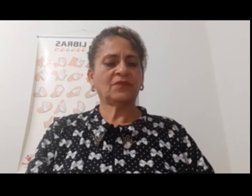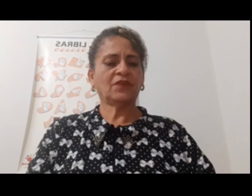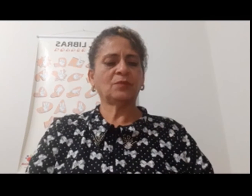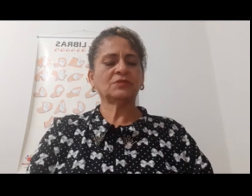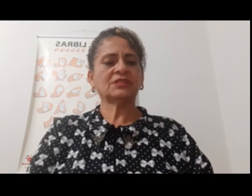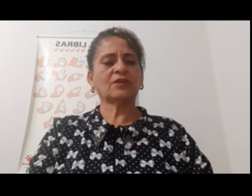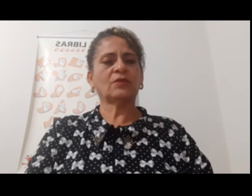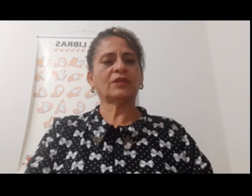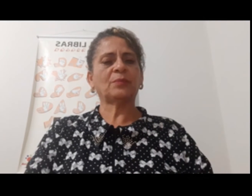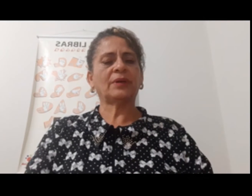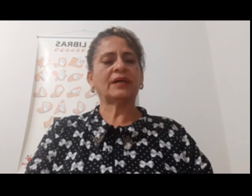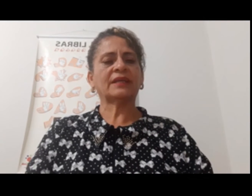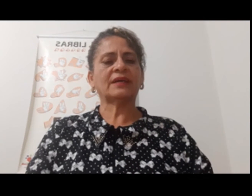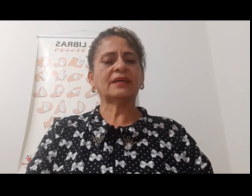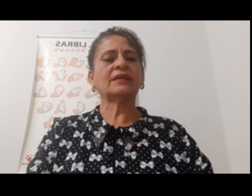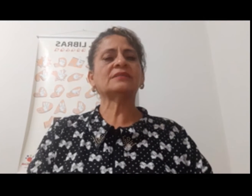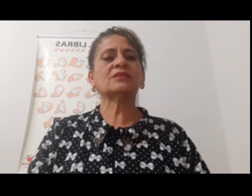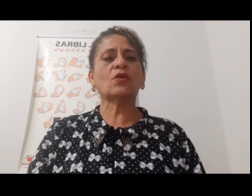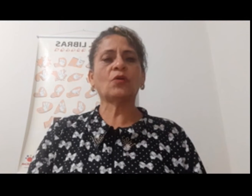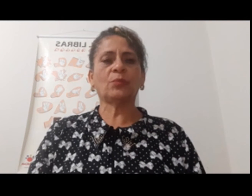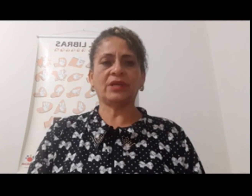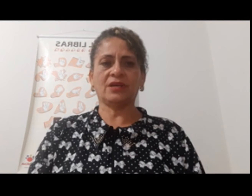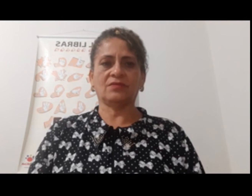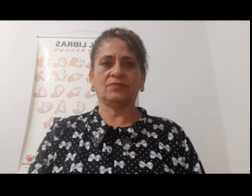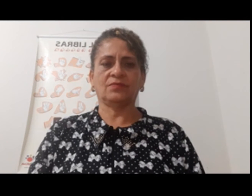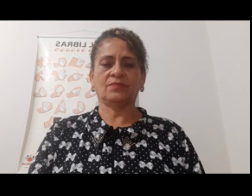Vamos agora para escorpião.